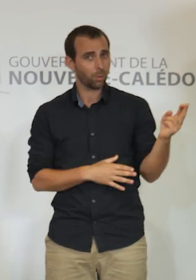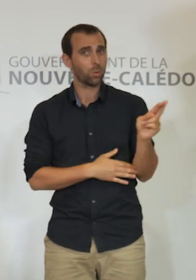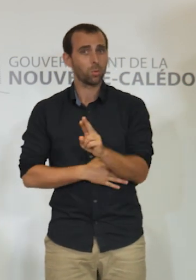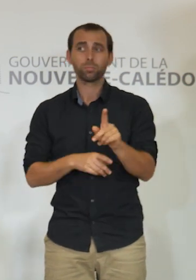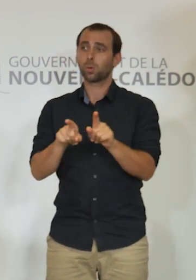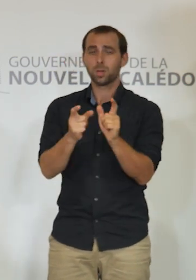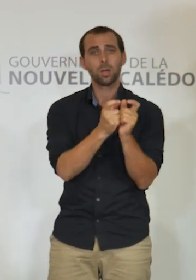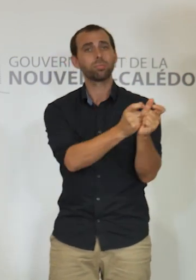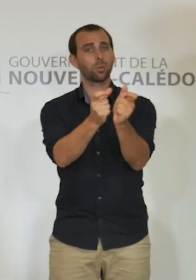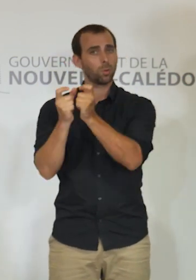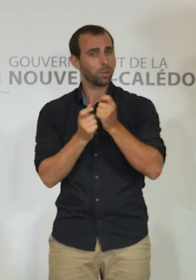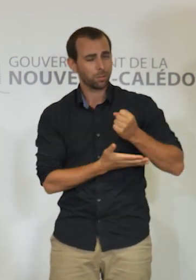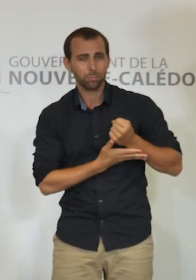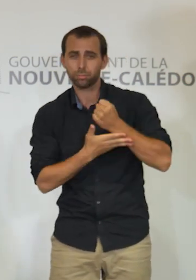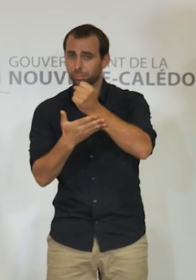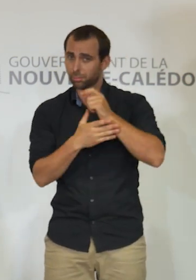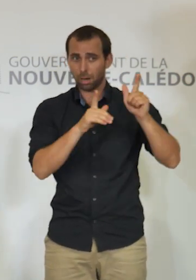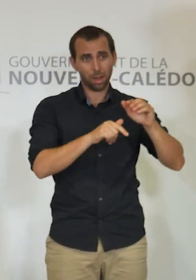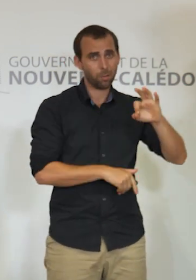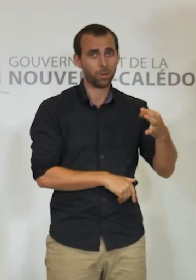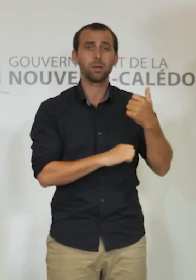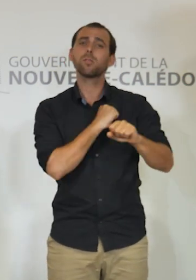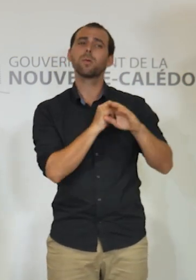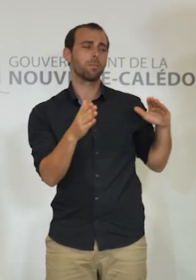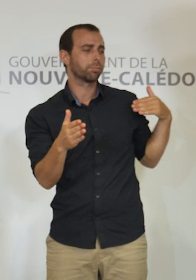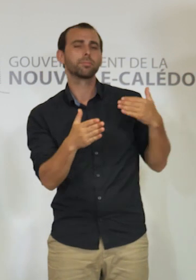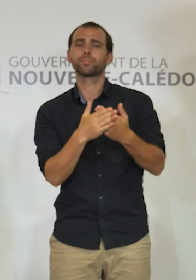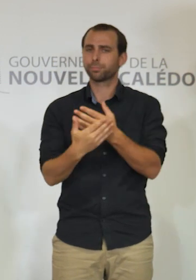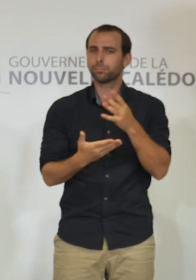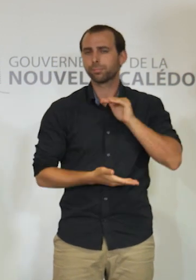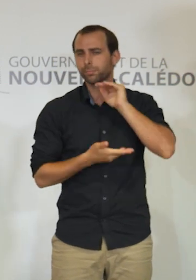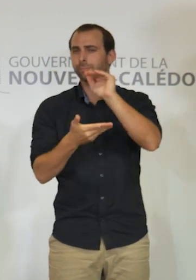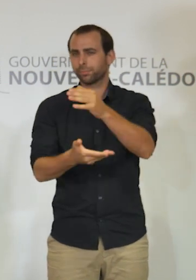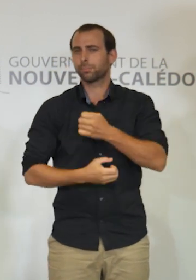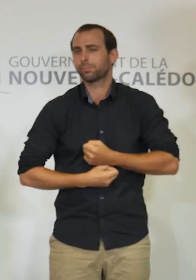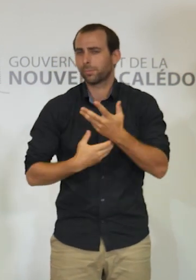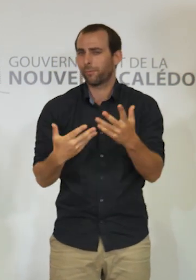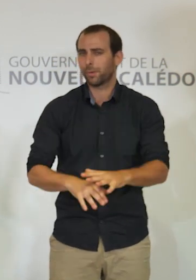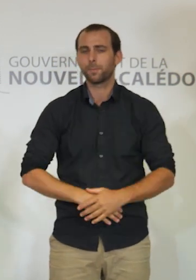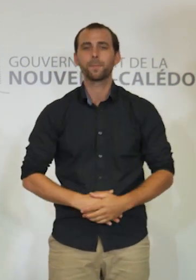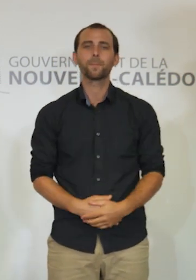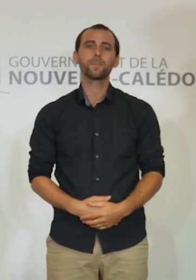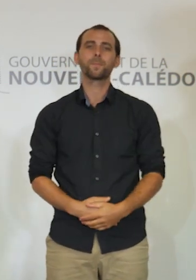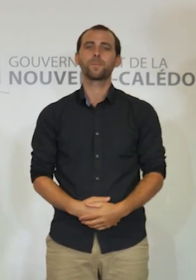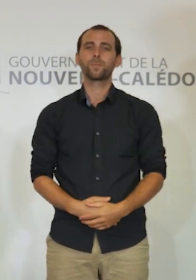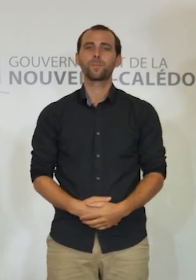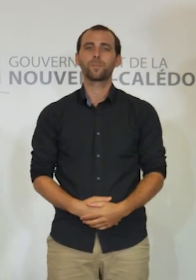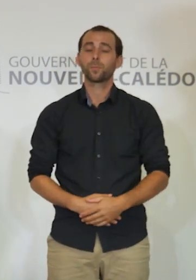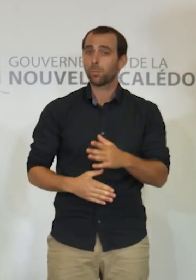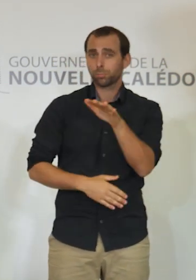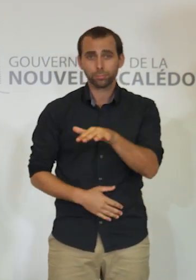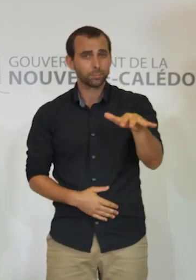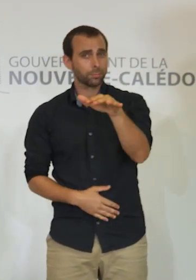entreprises qui ont été largement rappelés cette semaine. C'est encore et toujours par le même comportement citoyen et